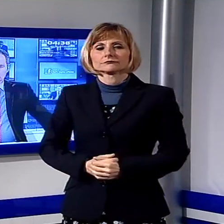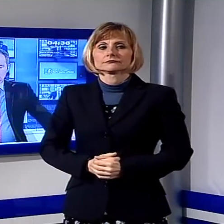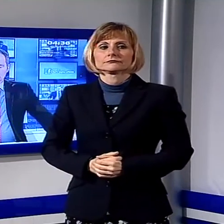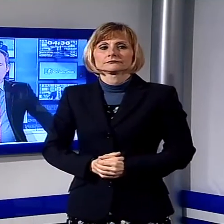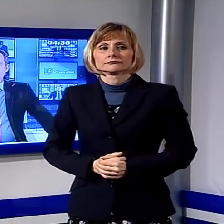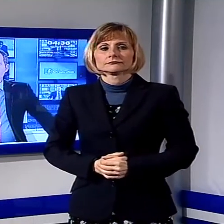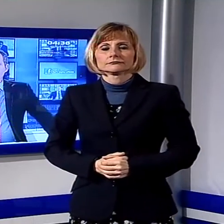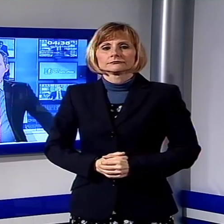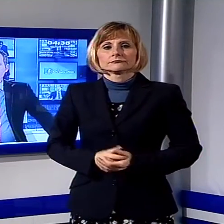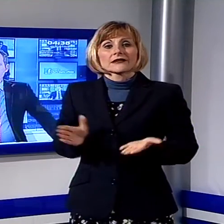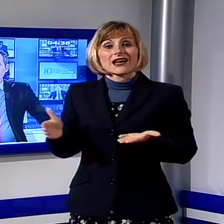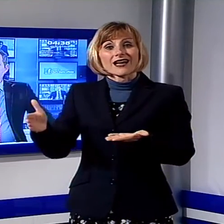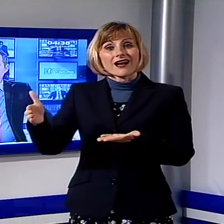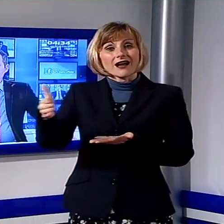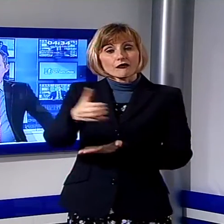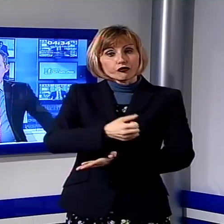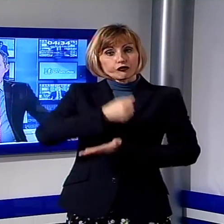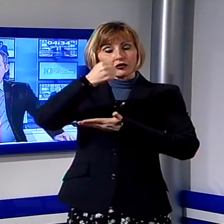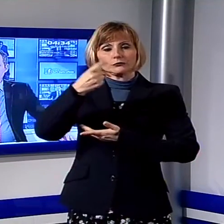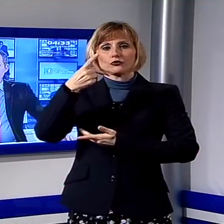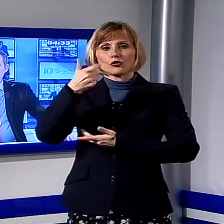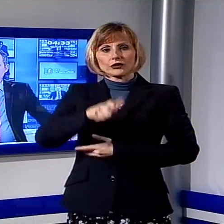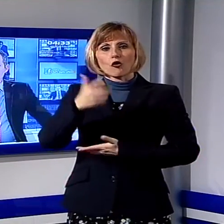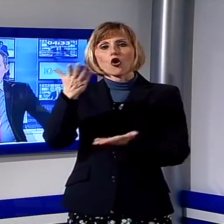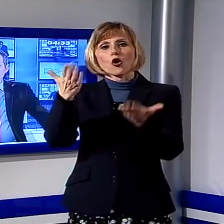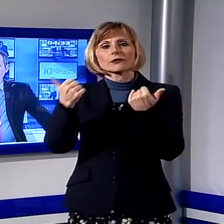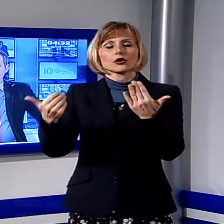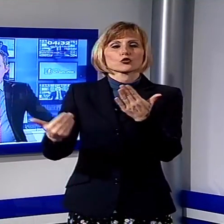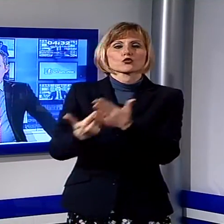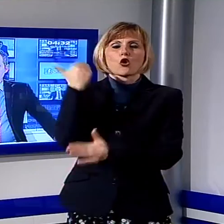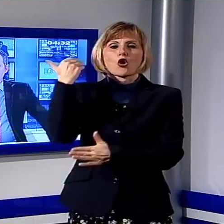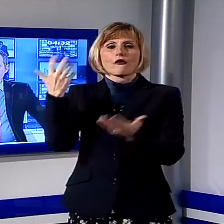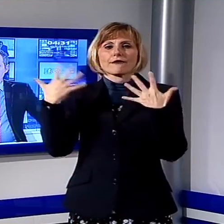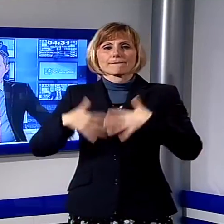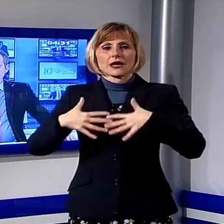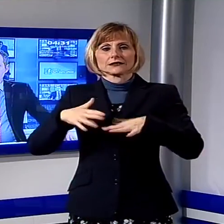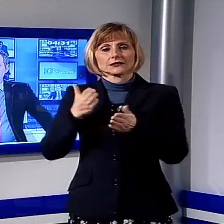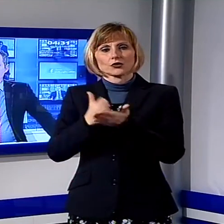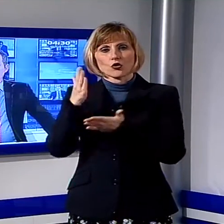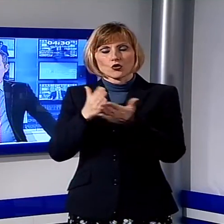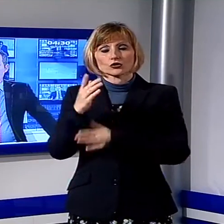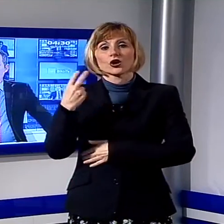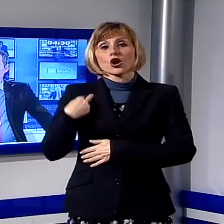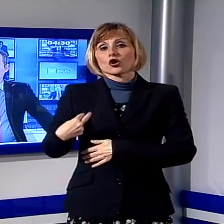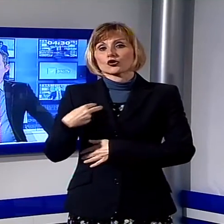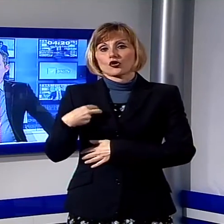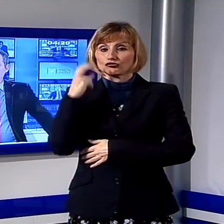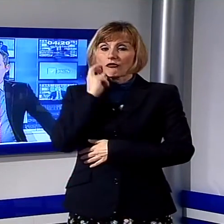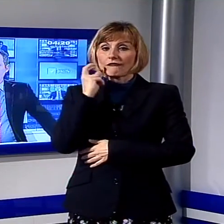Raccogliere fondi per acquistare nuovi mezzi di soccorso. La Croce Verde di Lucca annuncia il nuovo spettacolo